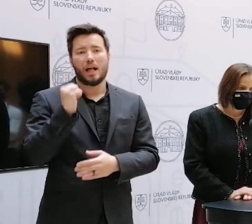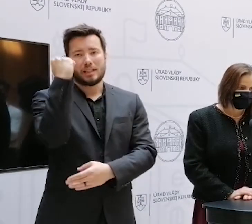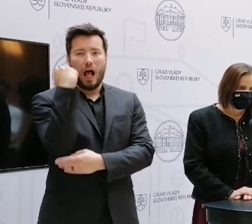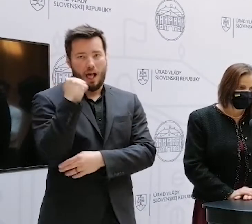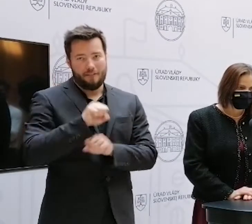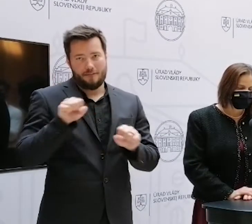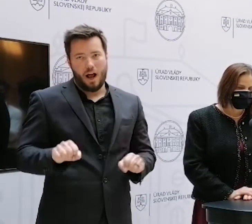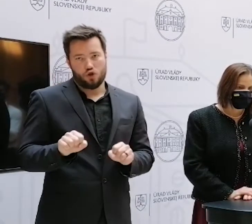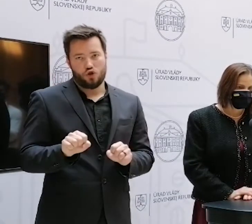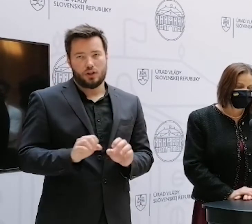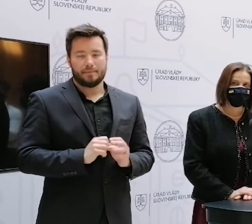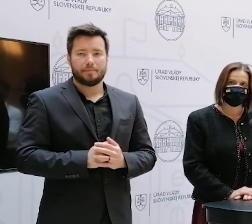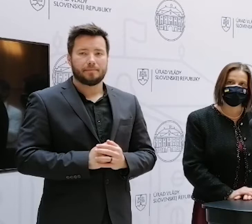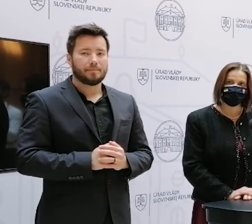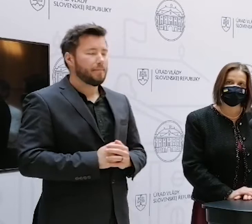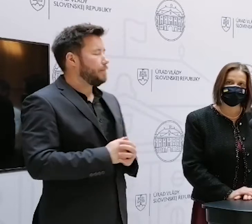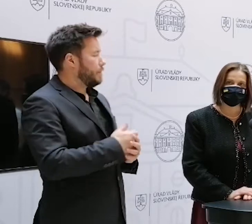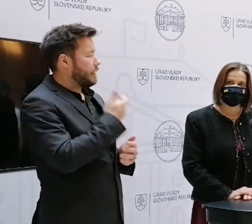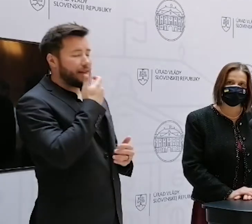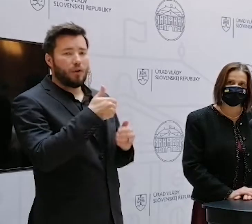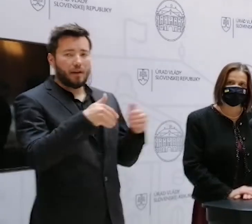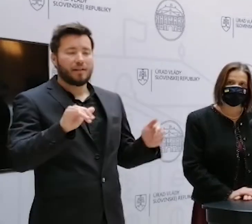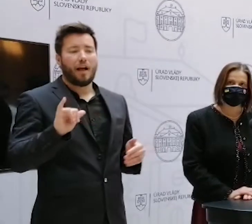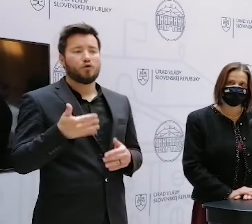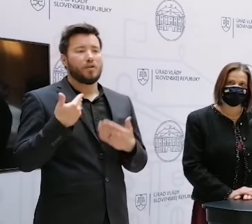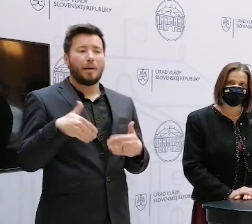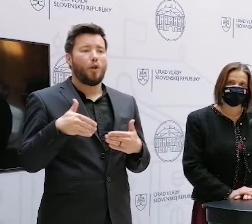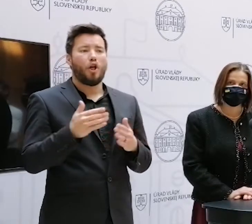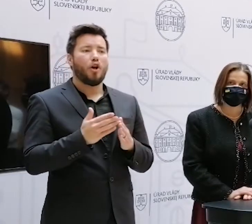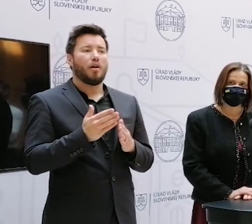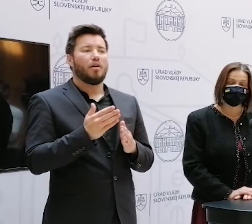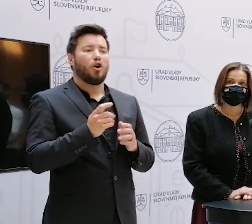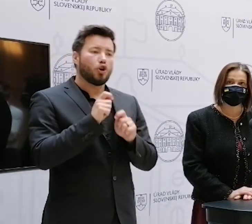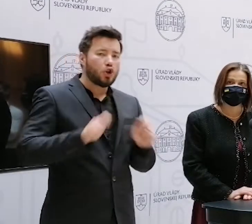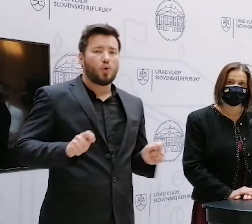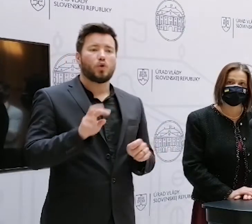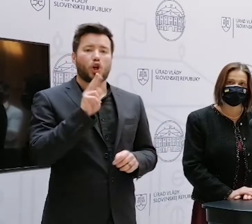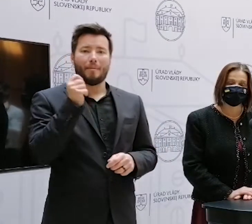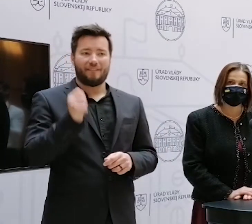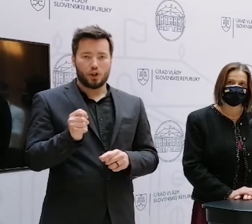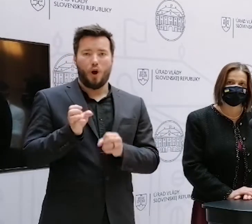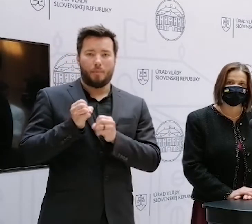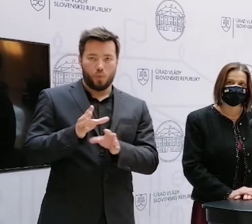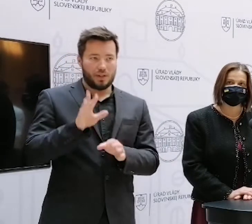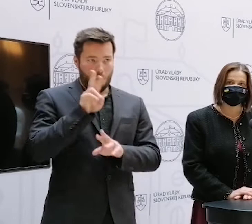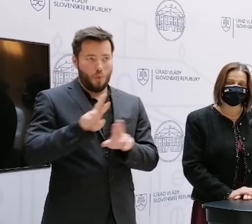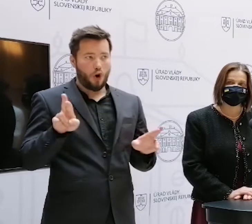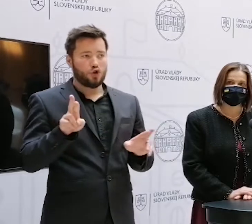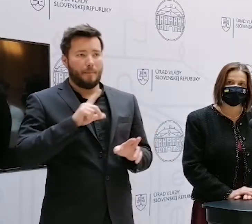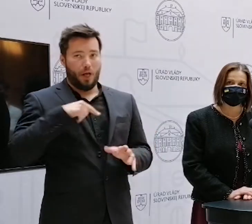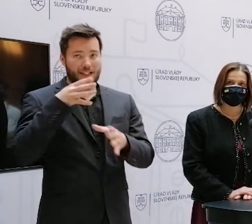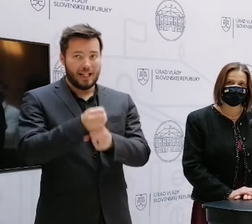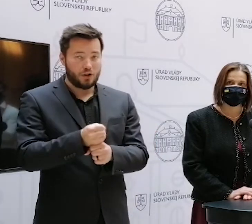podnieť do Národnej rady, aby vydali Roberta Fica. Malo to byť podľa vás bezodkladne riešené? Môže byť ohrozenie v tom, že nejakým